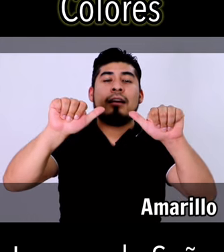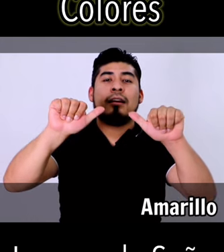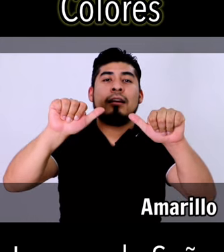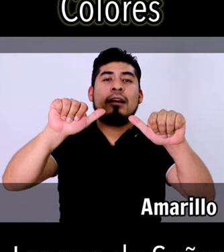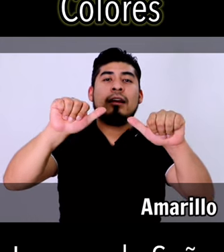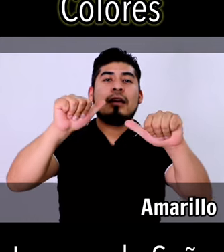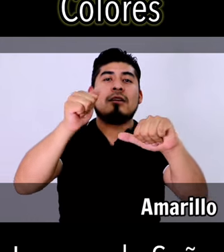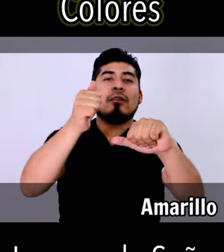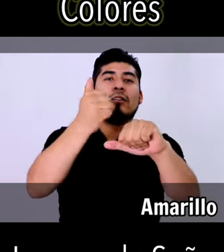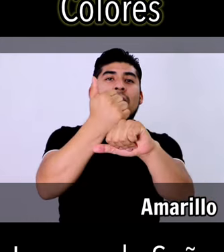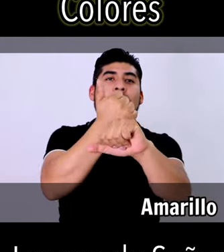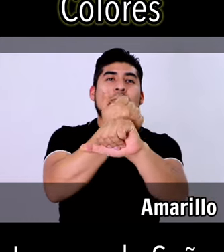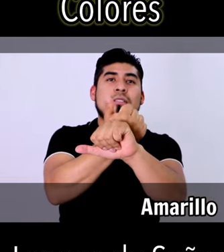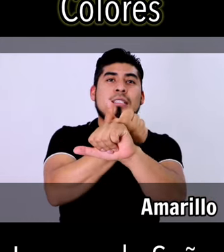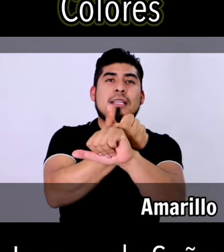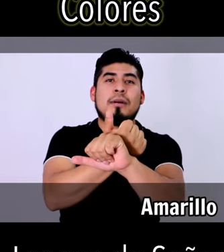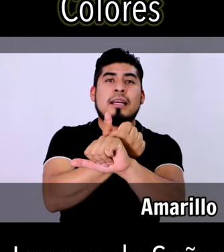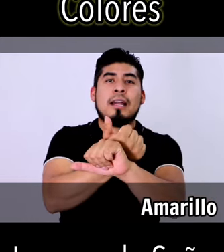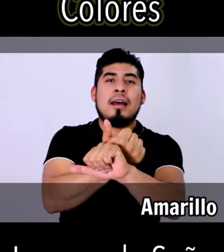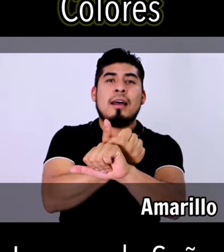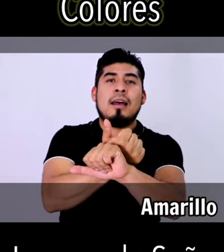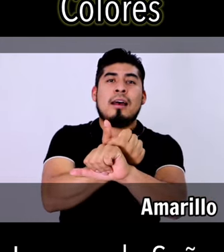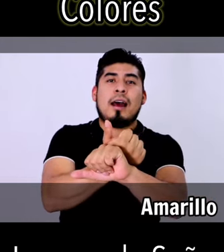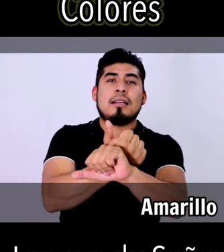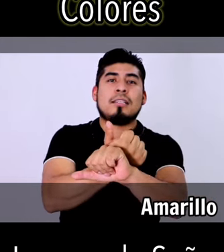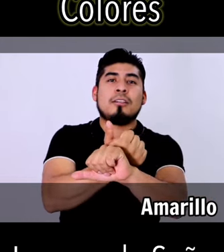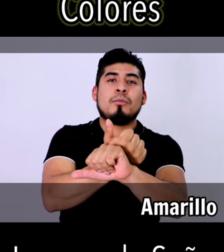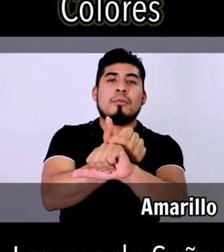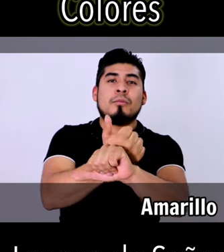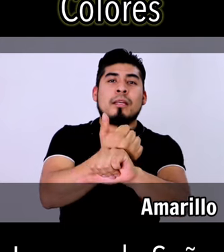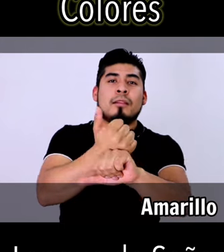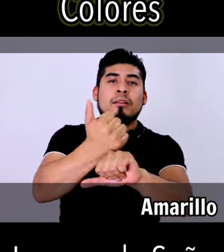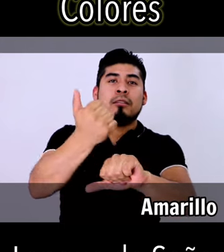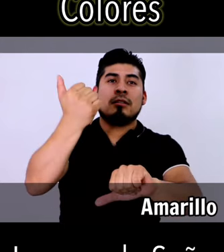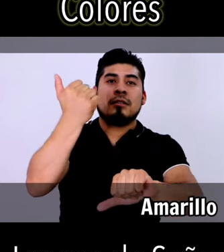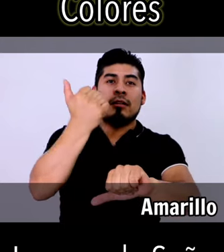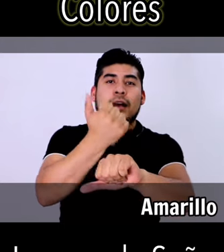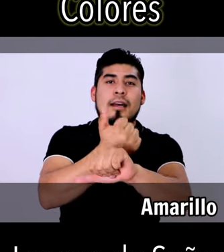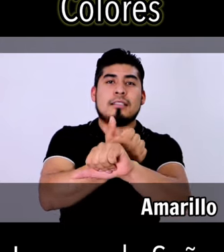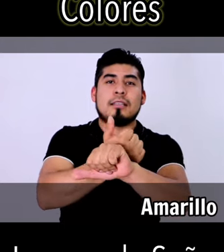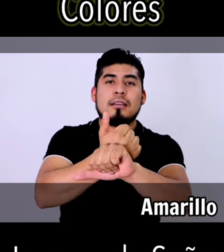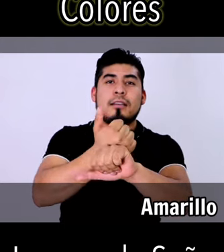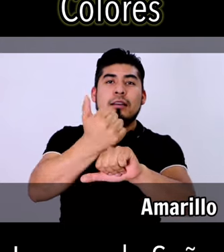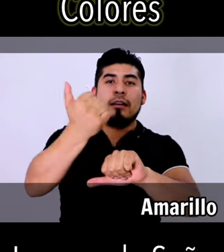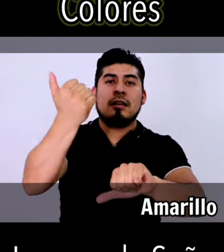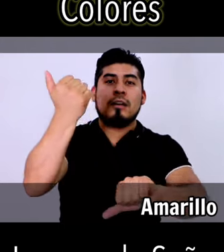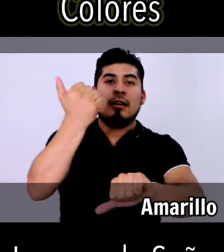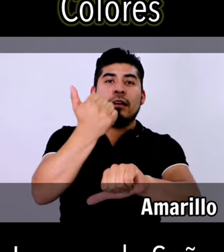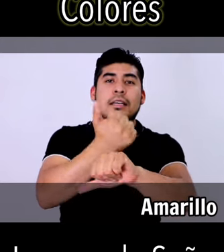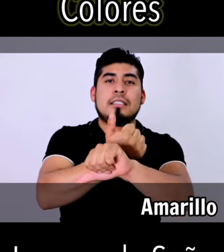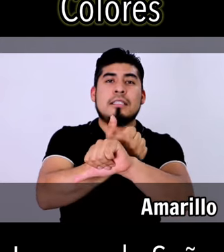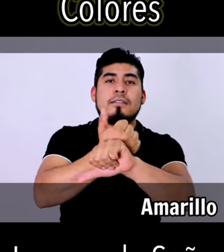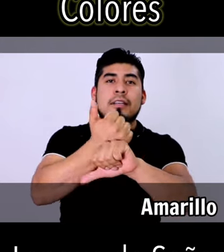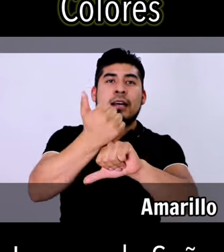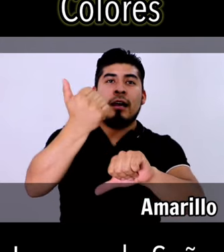y lo colocaremos de esta manera, haciendo movimientos así y significa